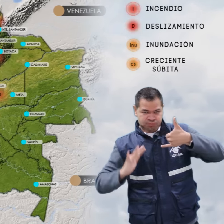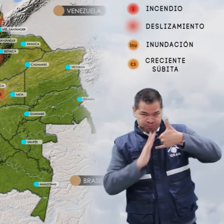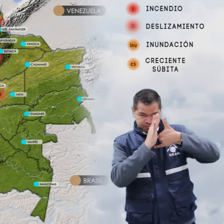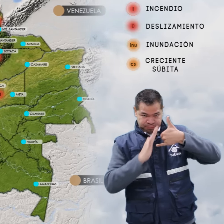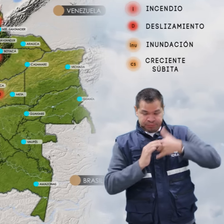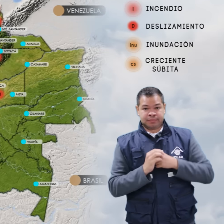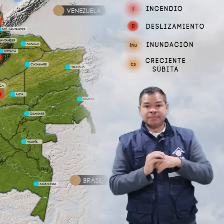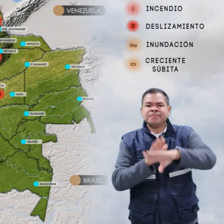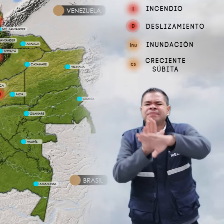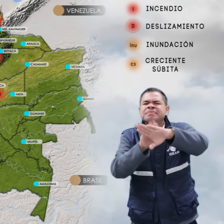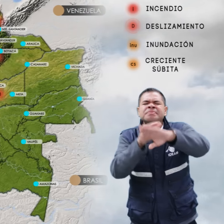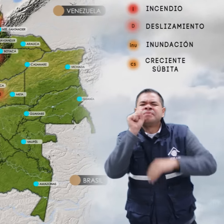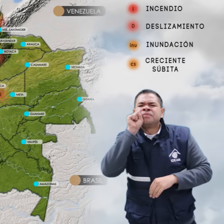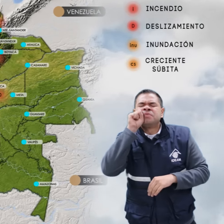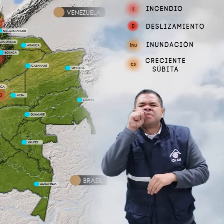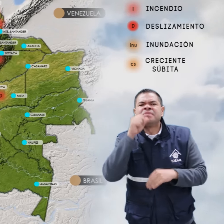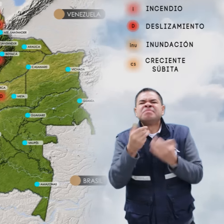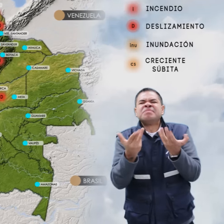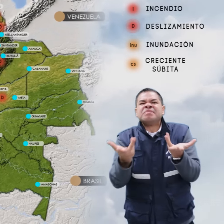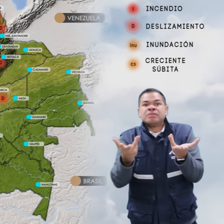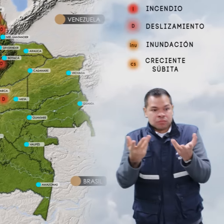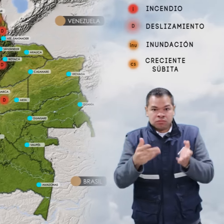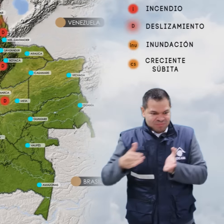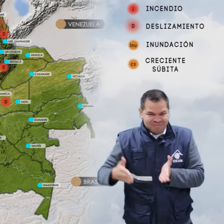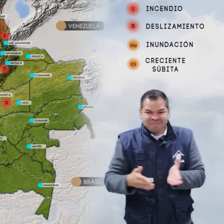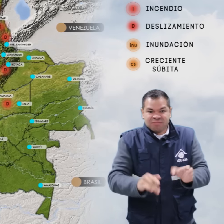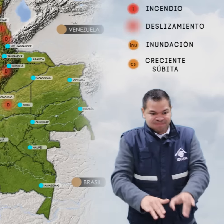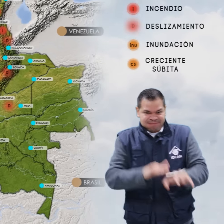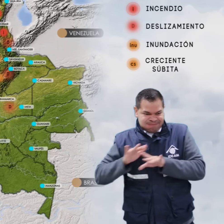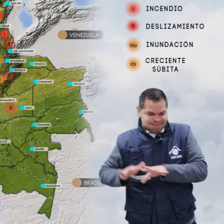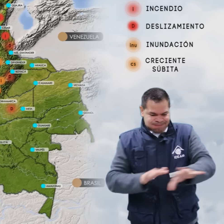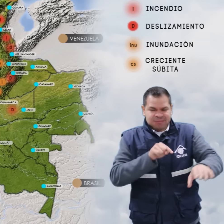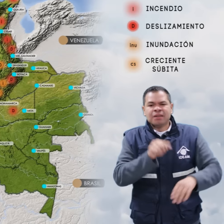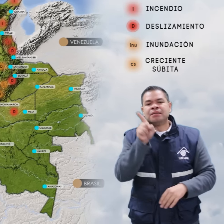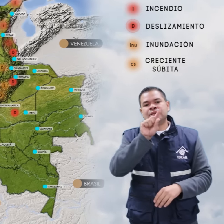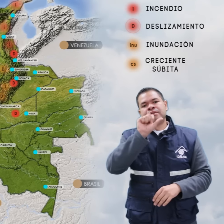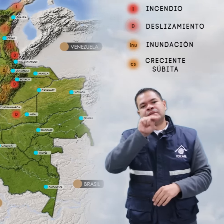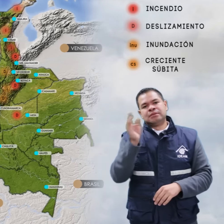Y alerta naranja por incrementos súbitos en el nivel del río San Jorge.